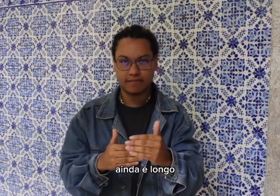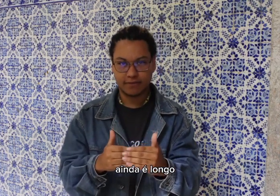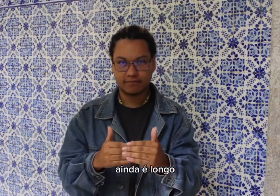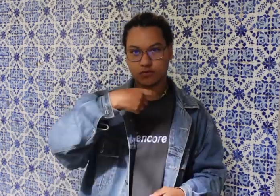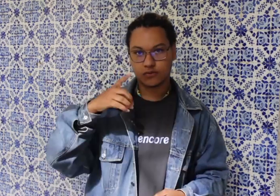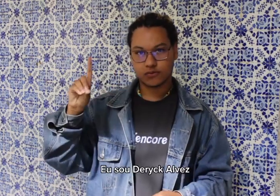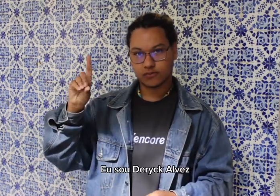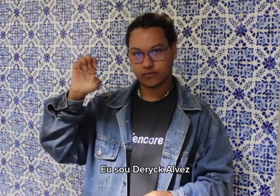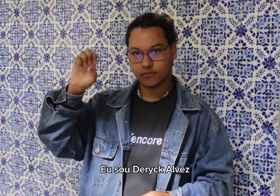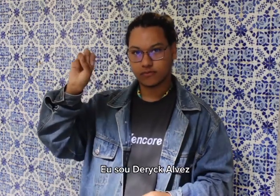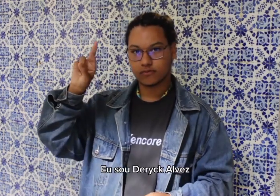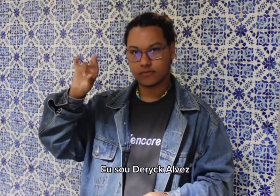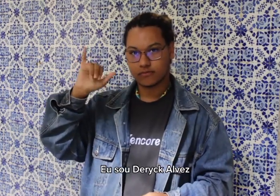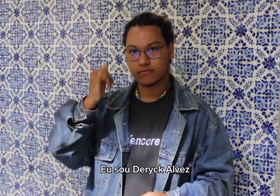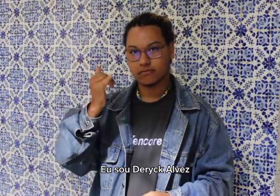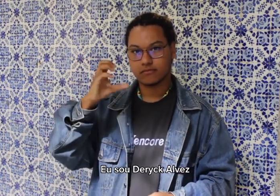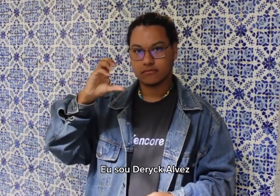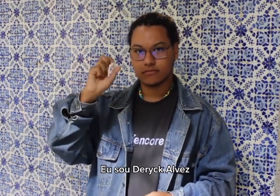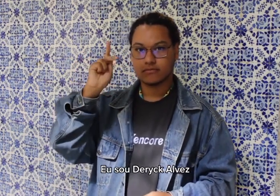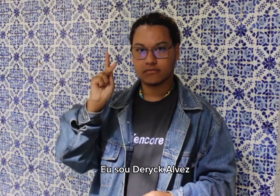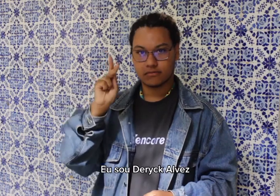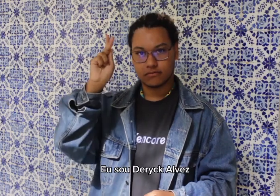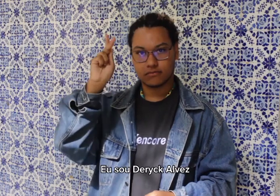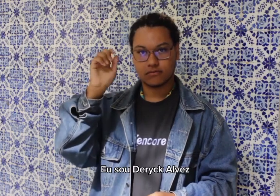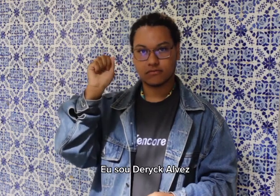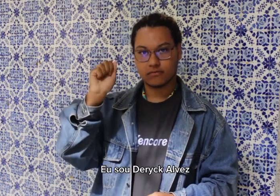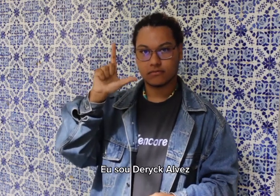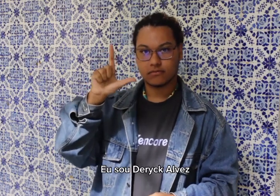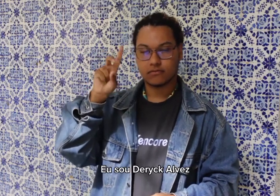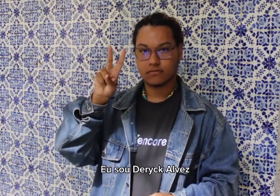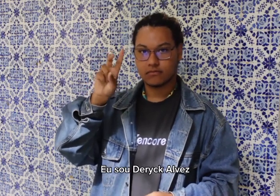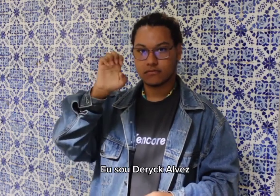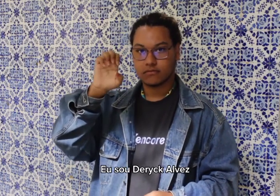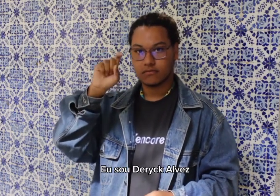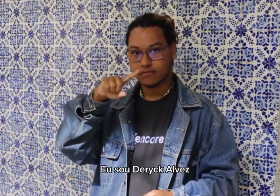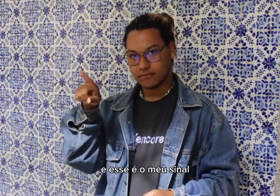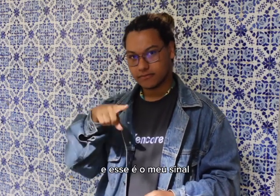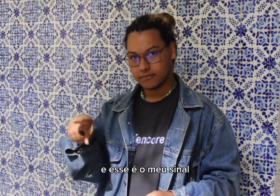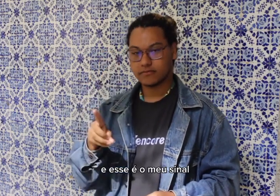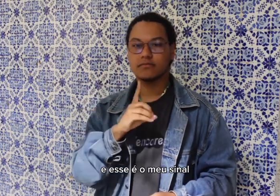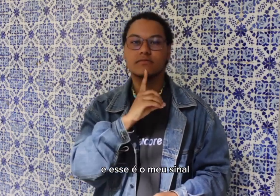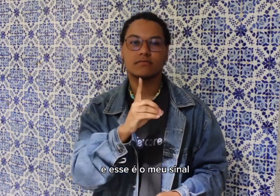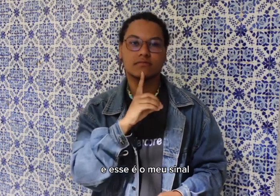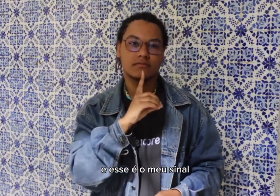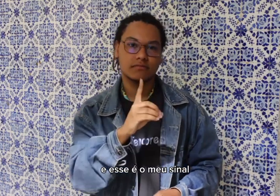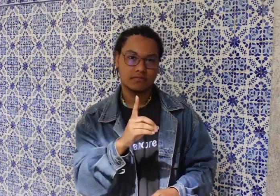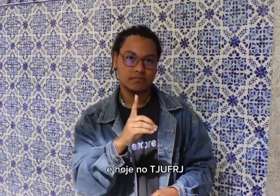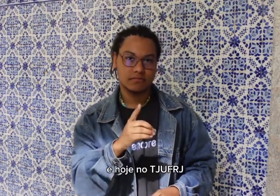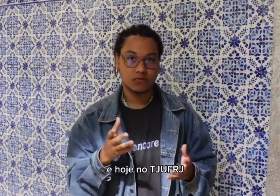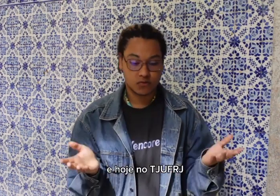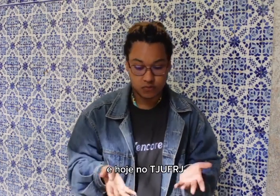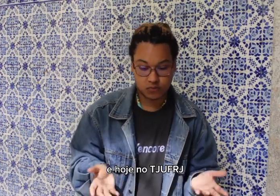Eu sou Dereck Alves, esse é o meu sinal e hoje no